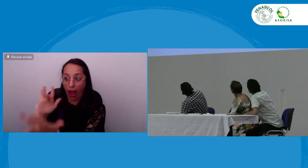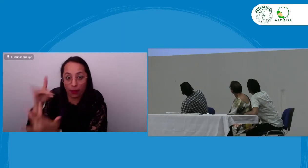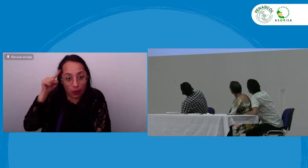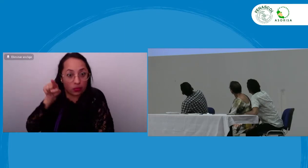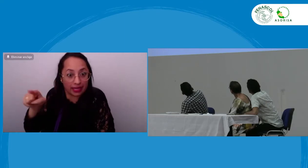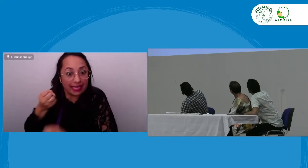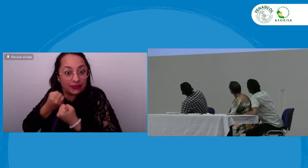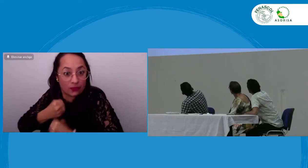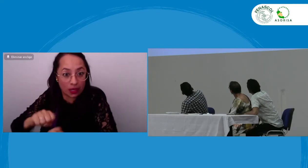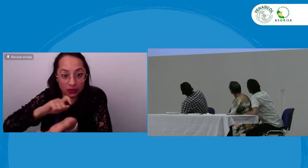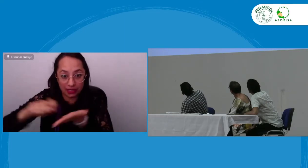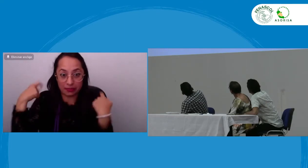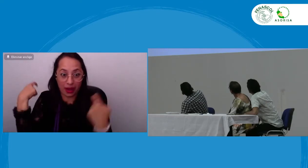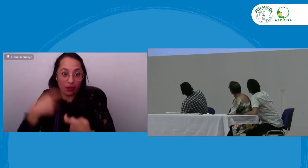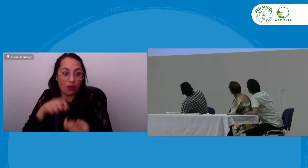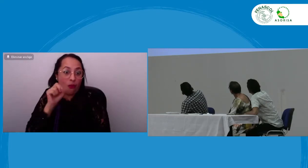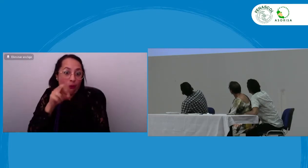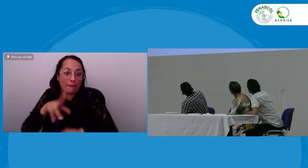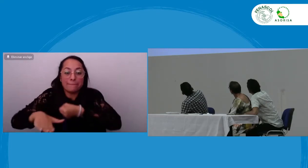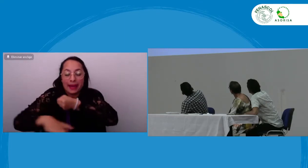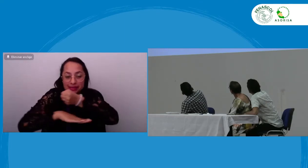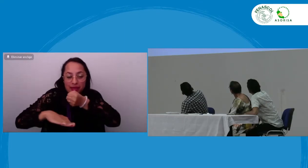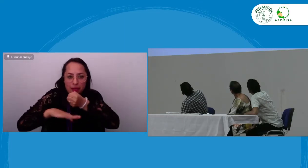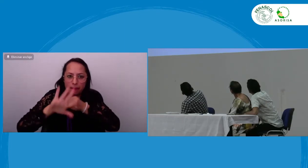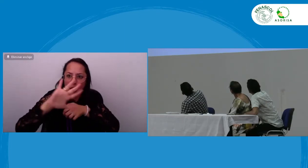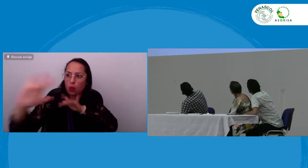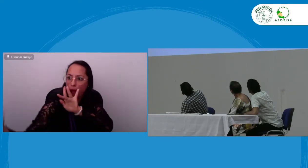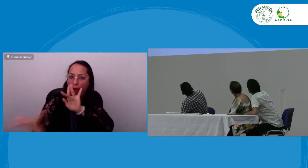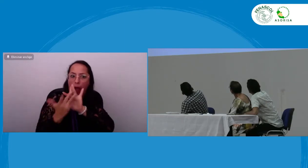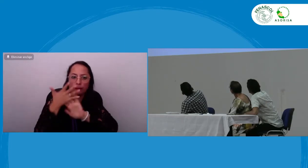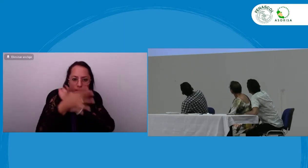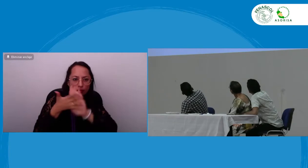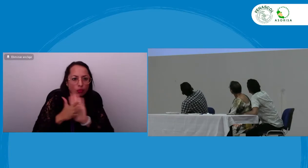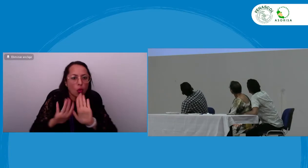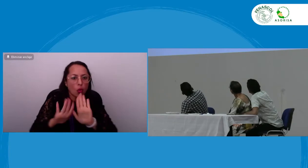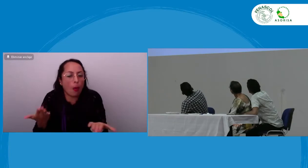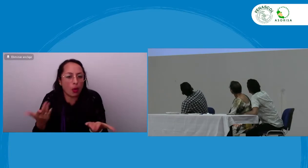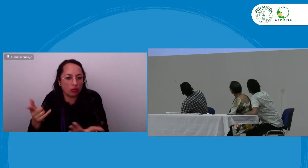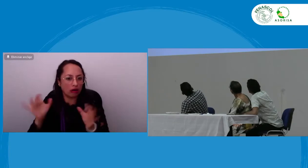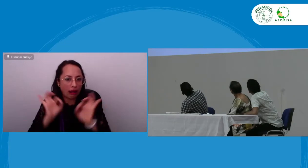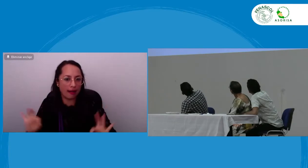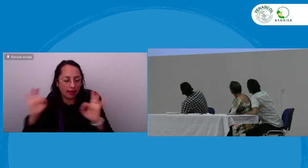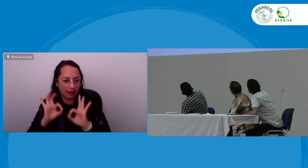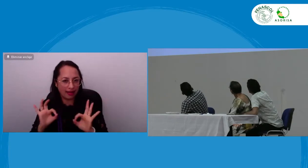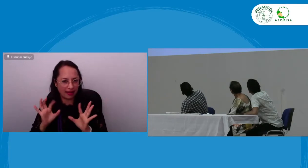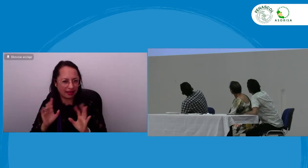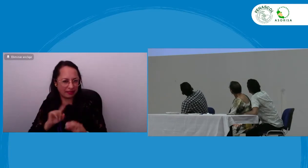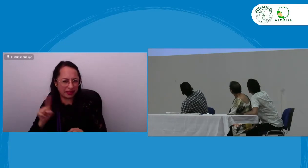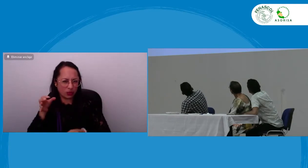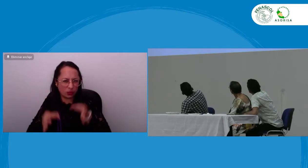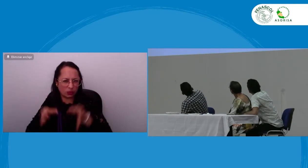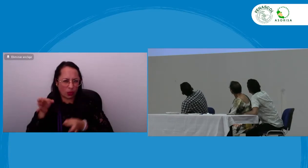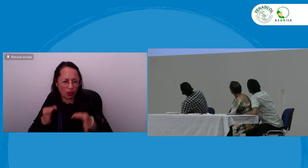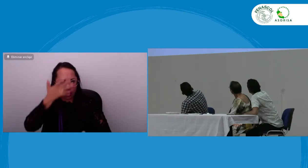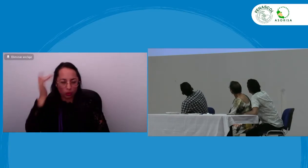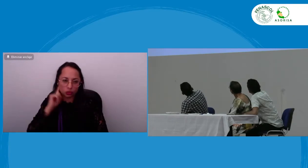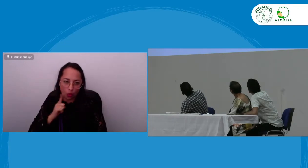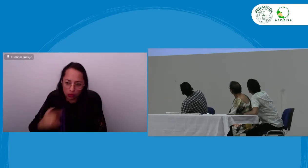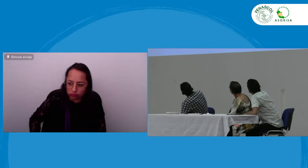para poder hacer estas adaptaciones para ingresar a la comunidad oyente pero nunca hemos visto ese mismo esfuerzo en relación con los oyentes